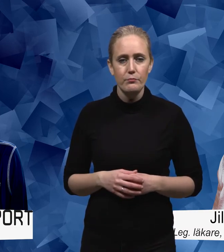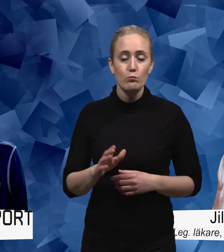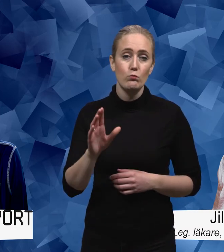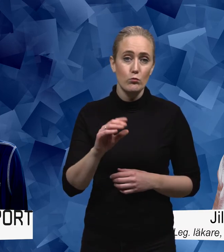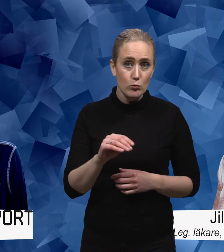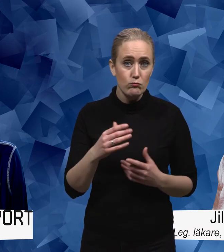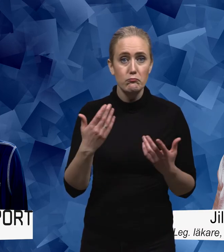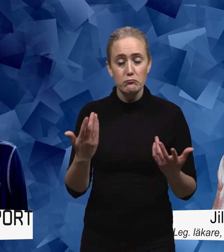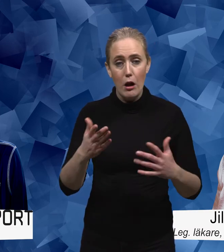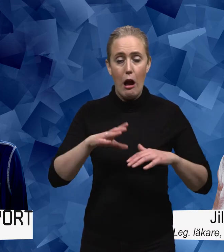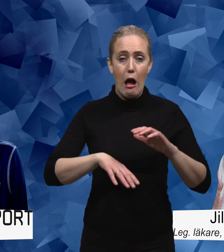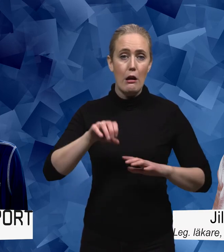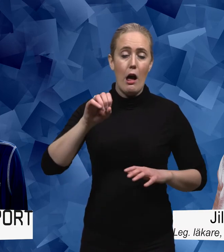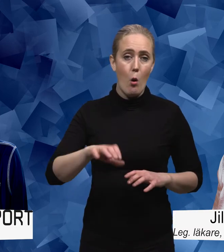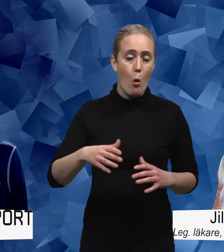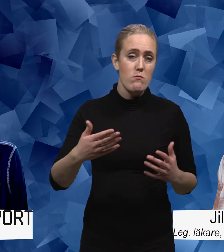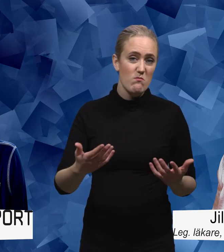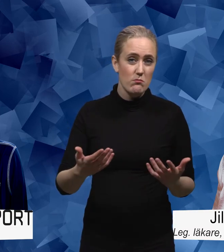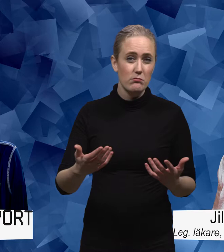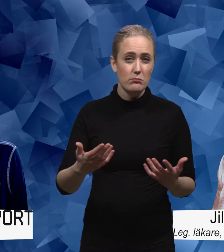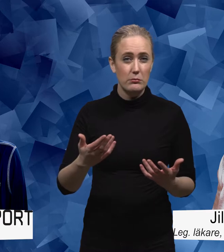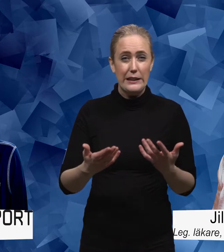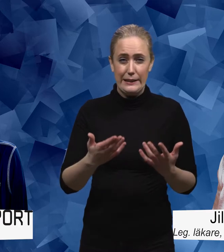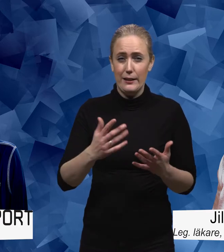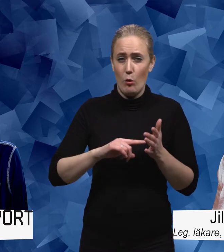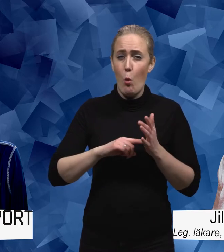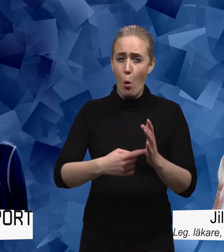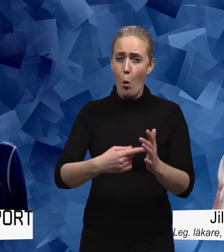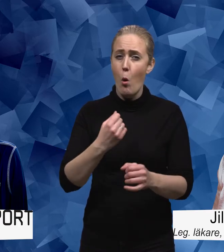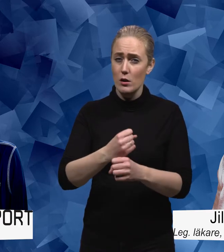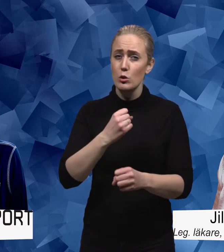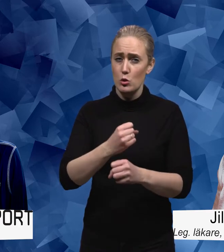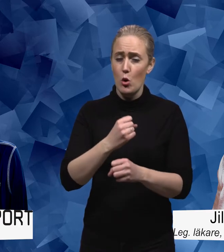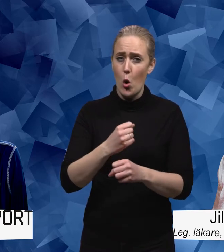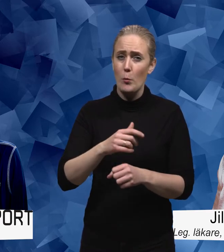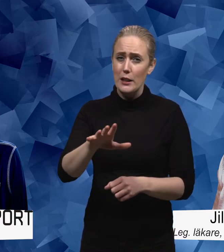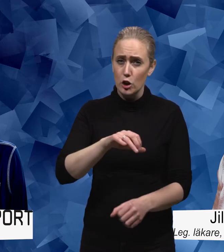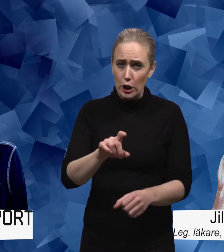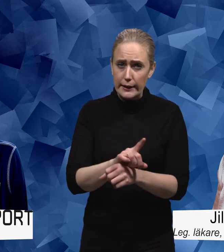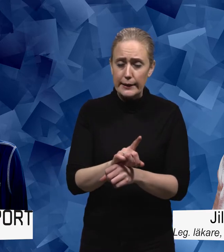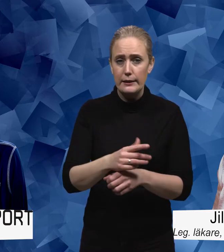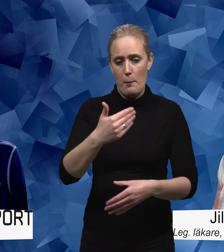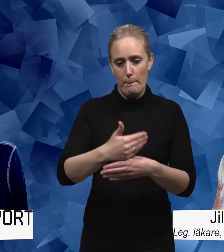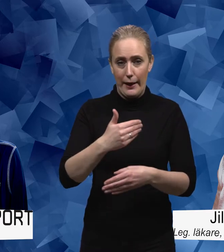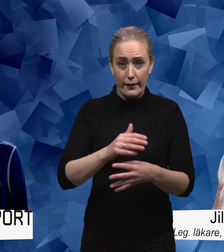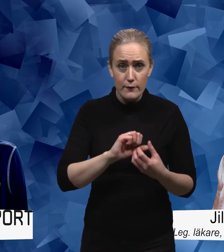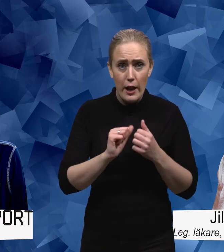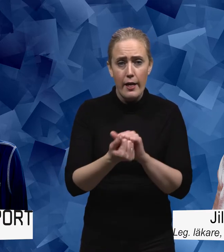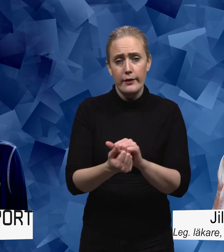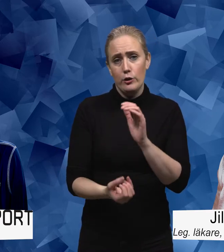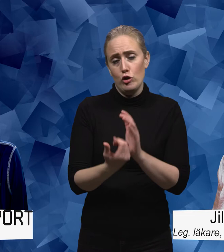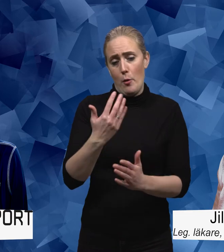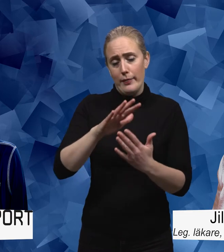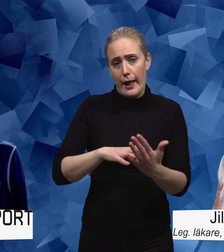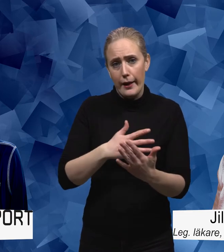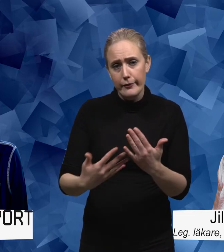och då har det ju handlat om ett ganska idogt arbete det har tagit tid med beteendeförändring att skapa